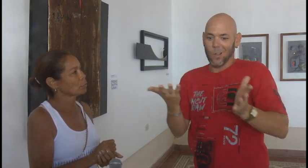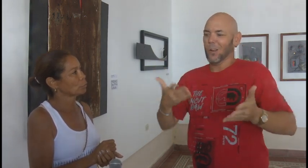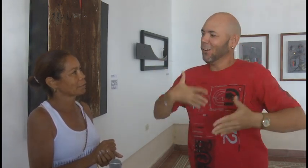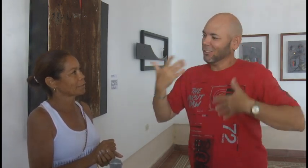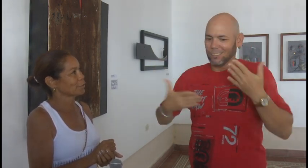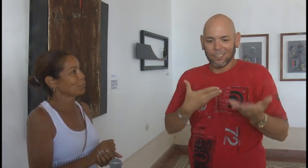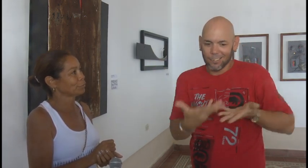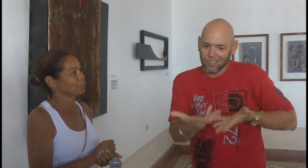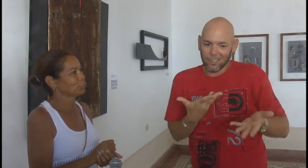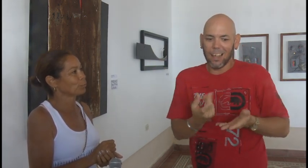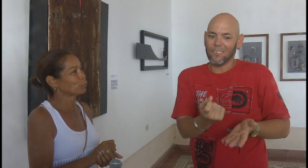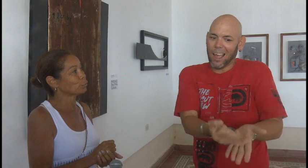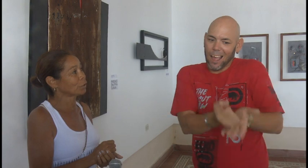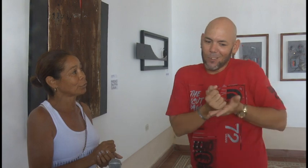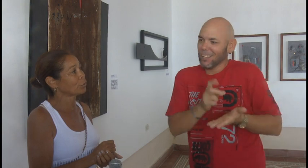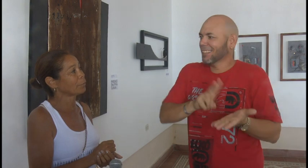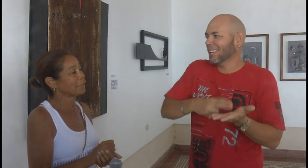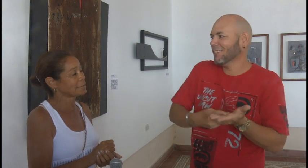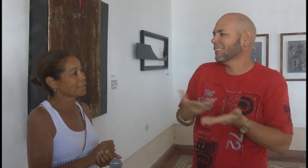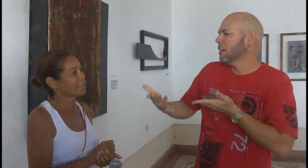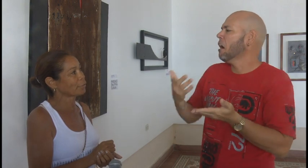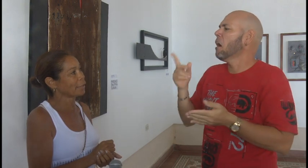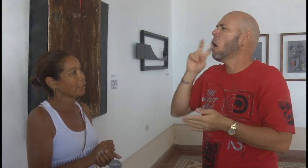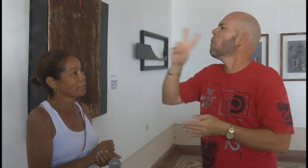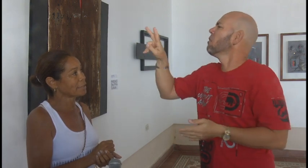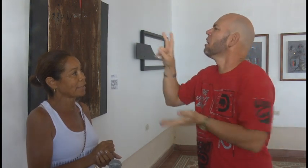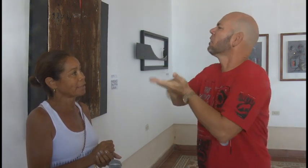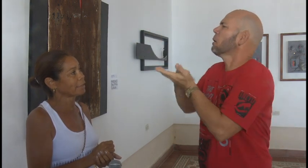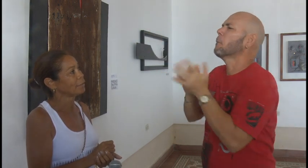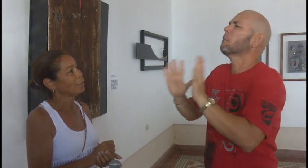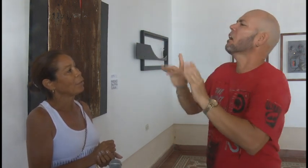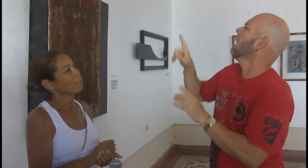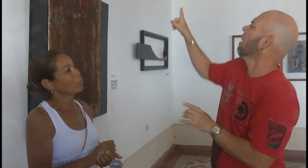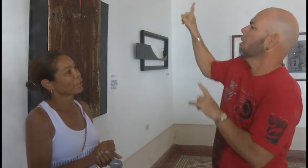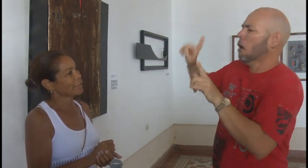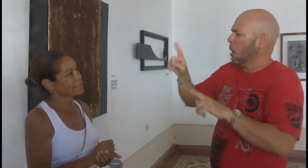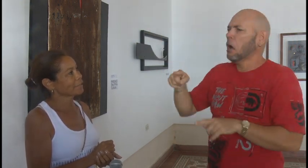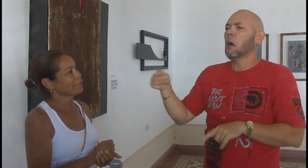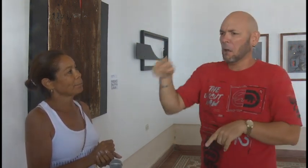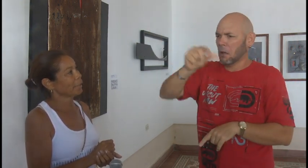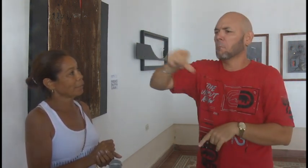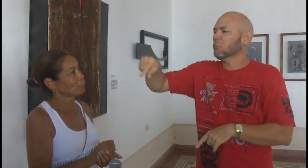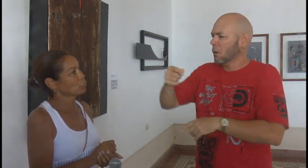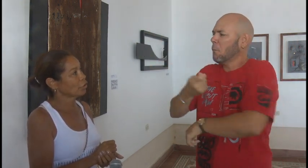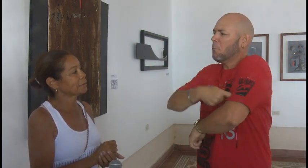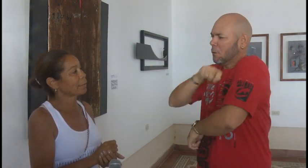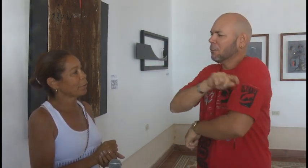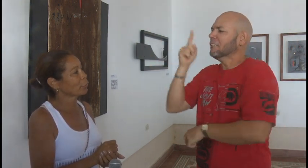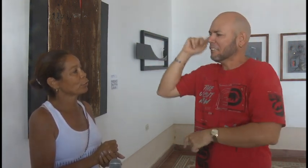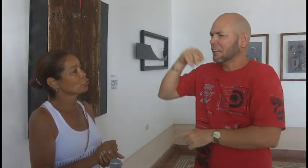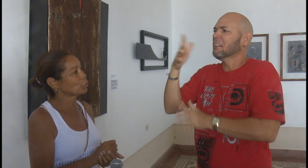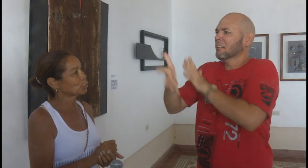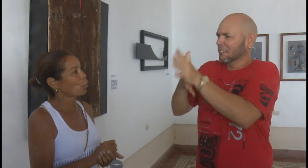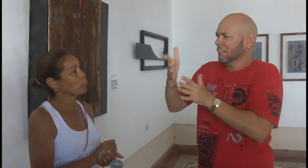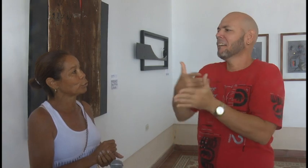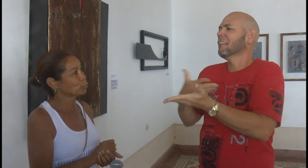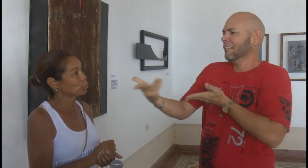comunicación y yo muy contento de haber enseñado la lengua de señas porque así vemos el trabajo de nosotros como instructor